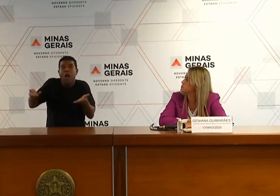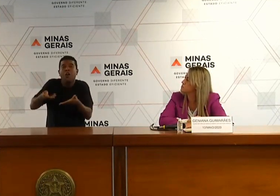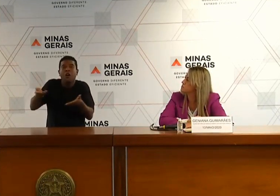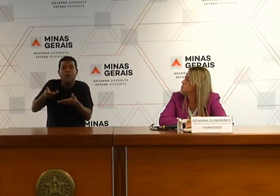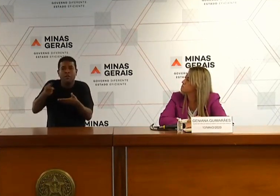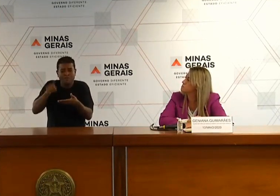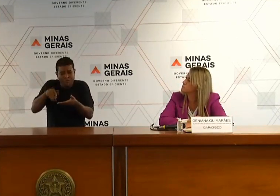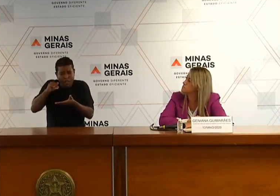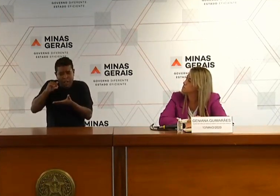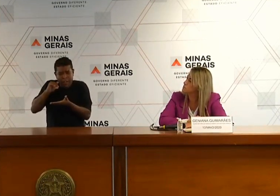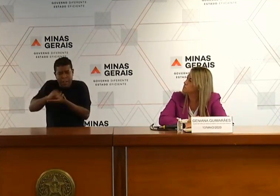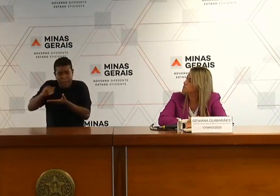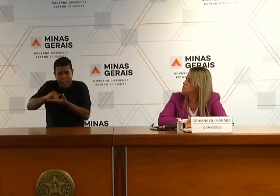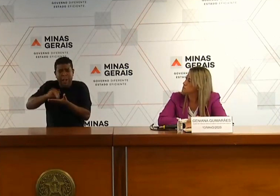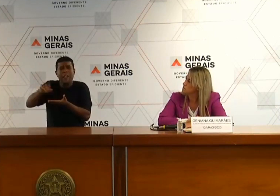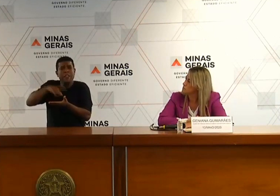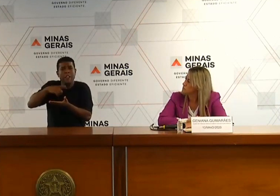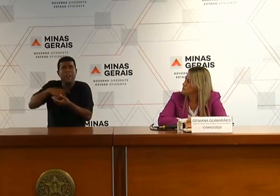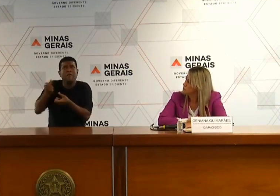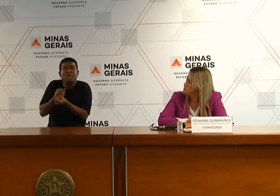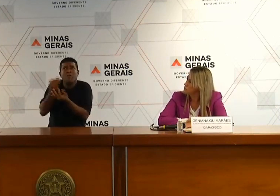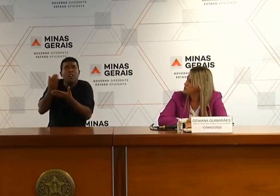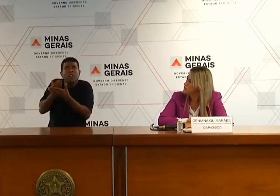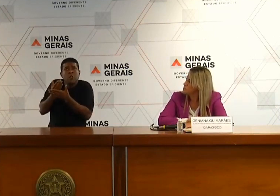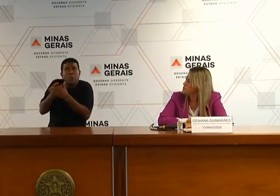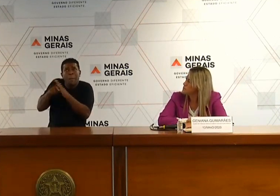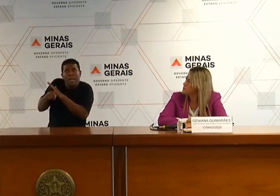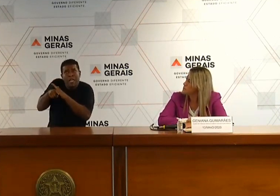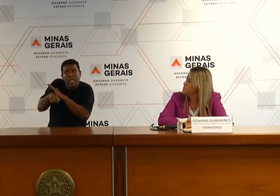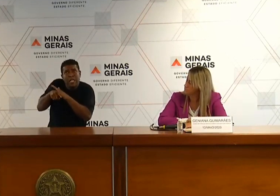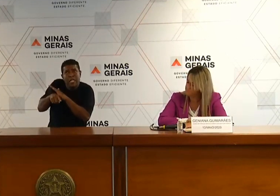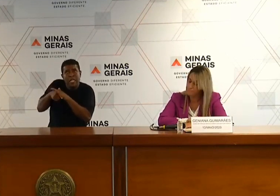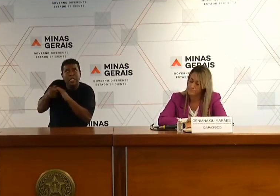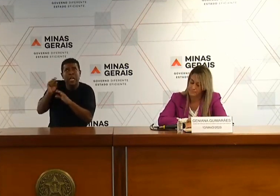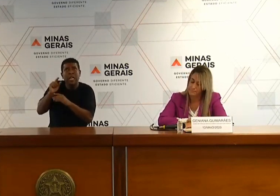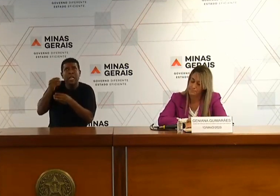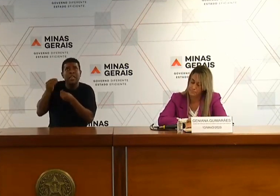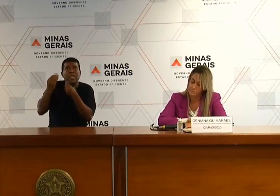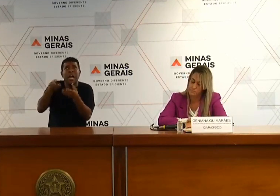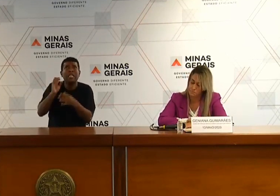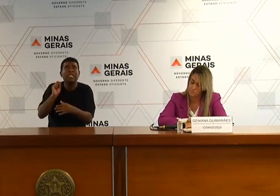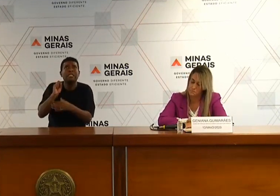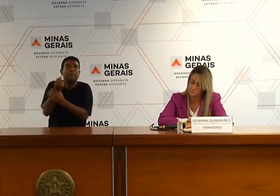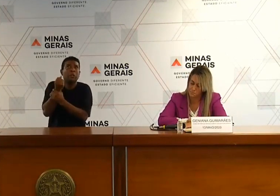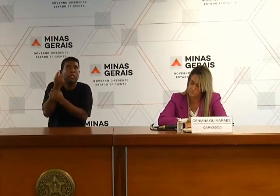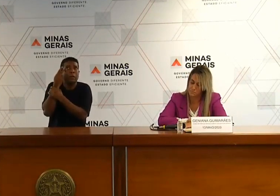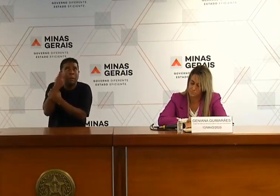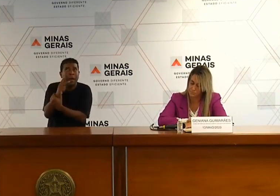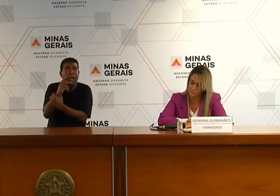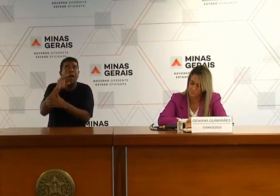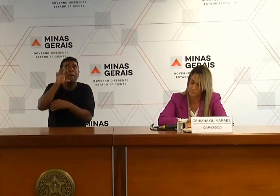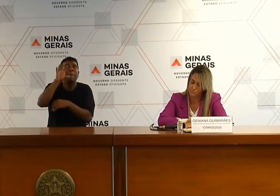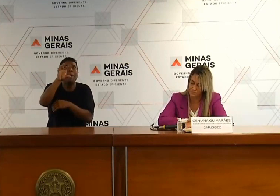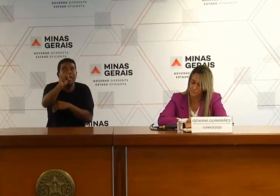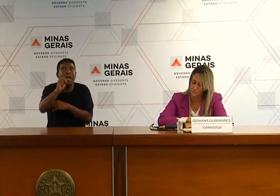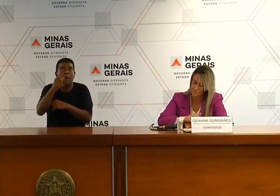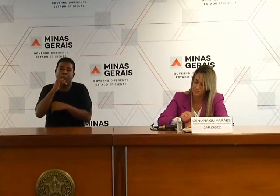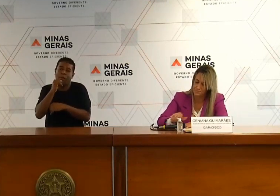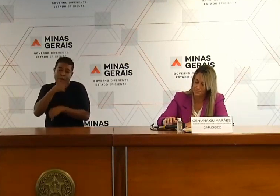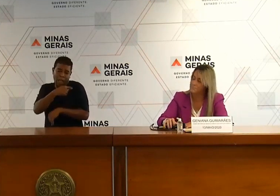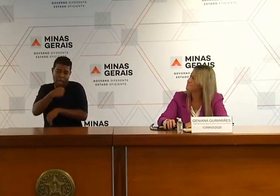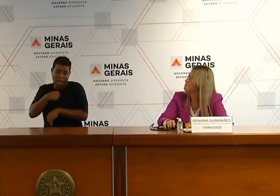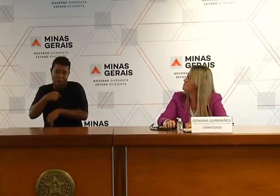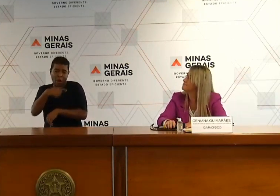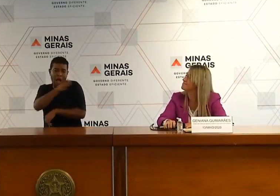estudo que garante a segurança no processo de entrega e retirada dos materiais de estudo nas escolas?